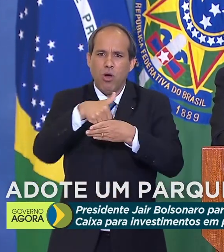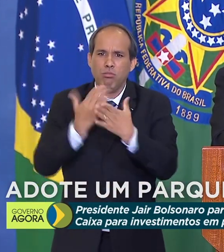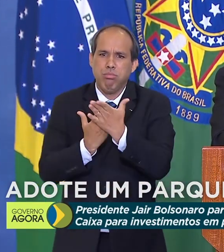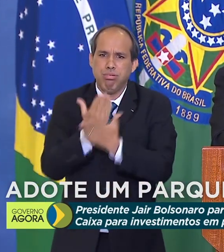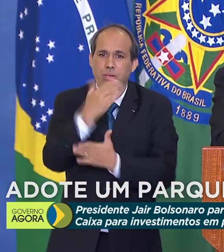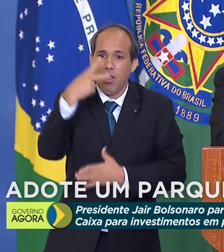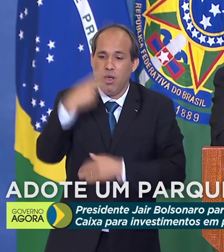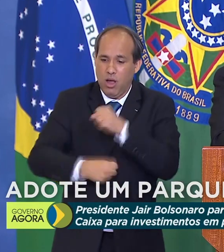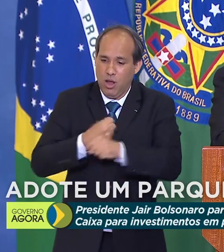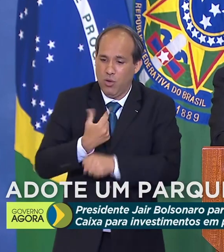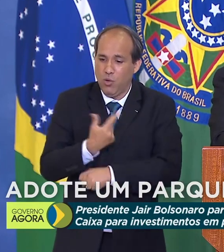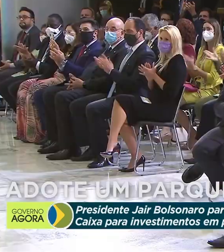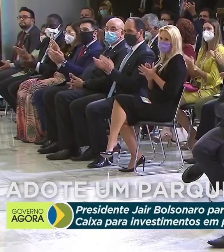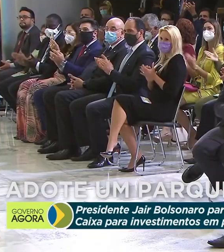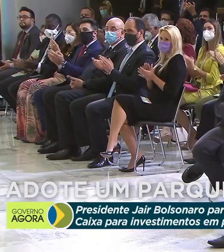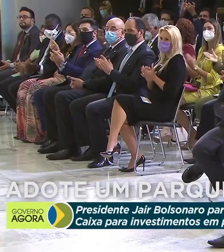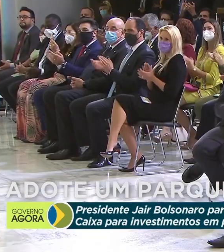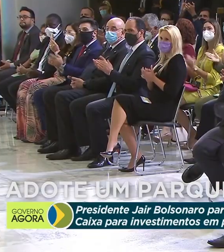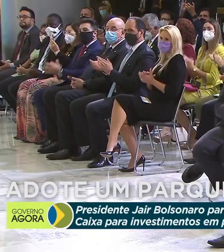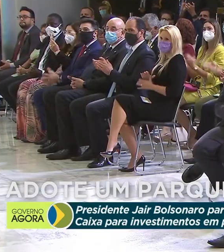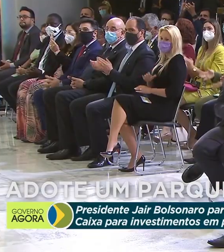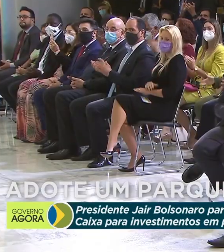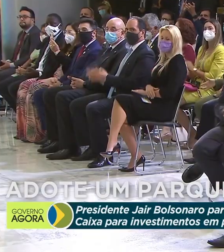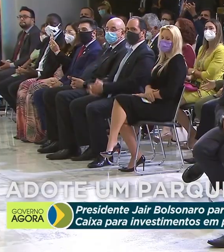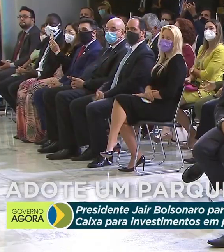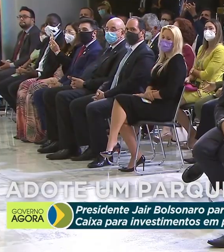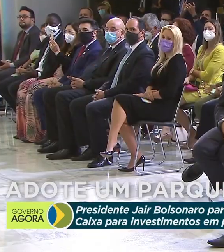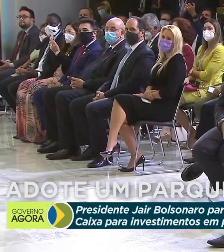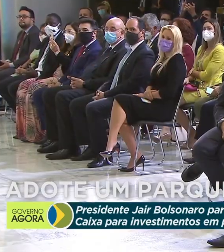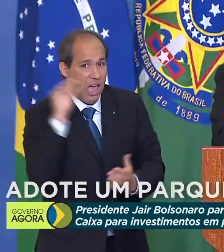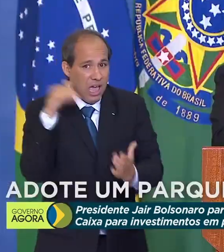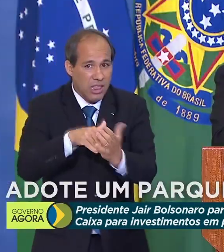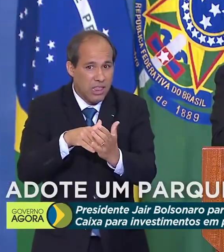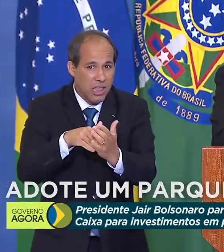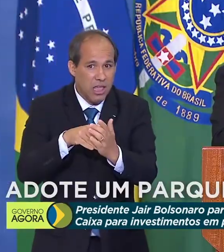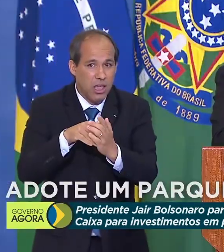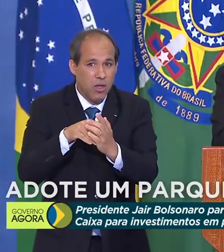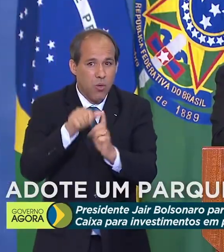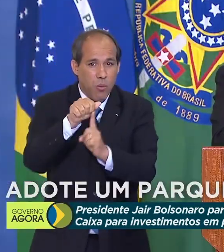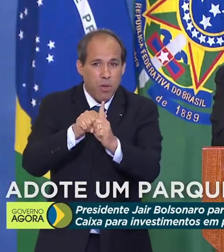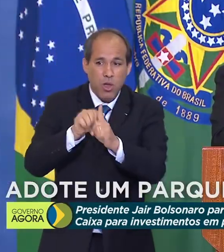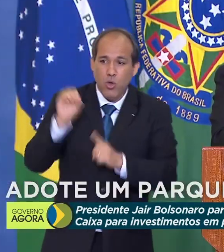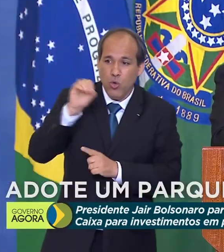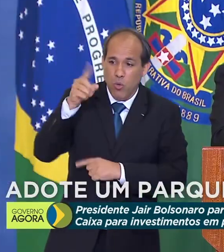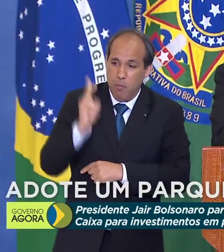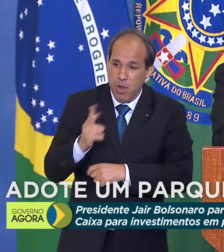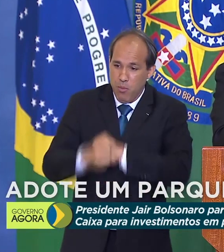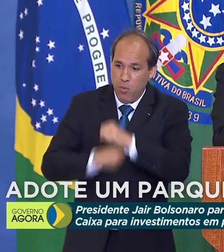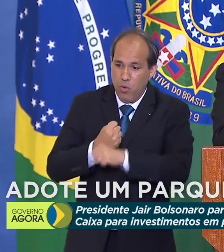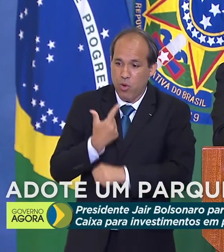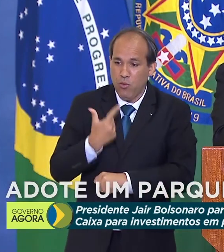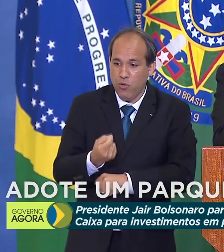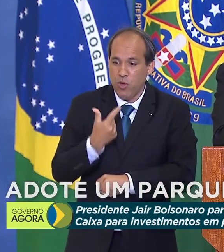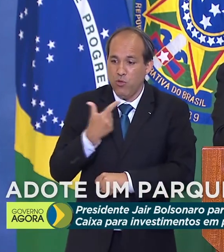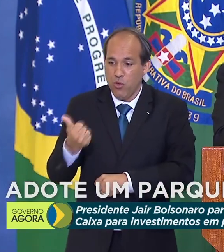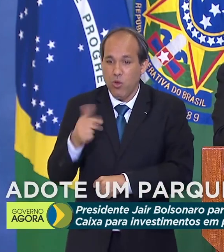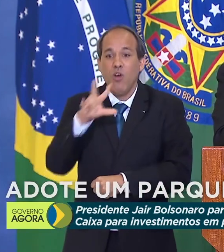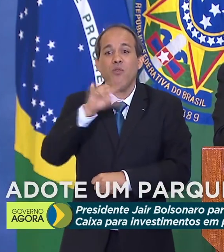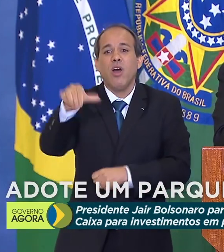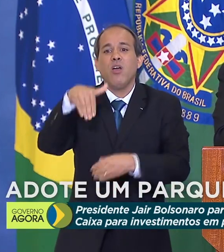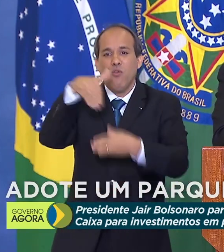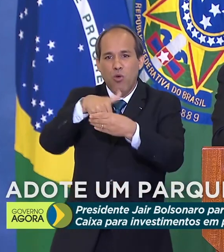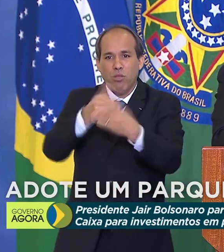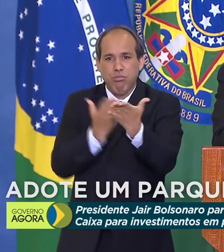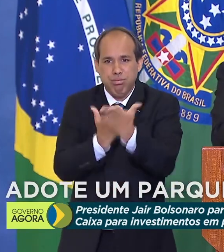Se vocês promulgarem até o início de outubro desse ano, teremos voto